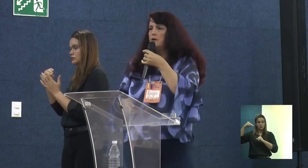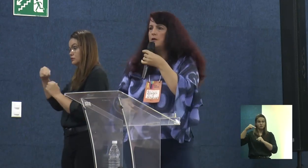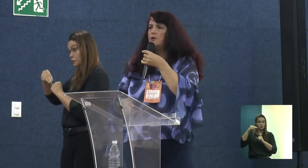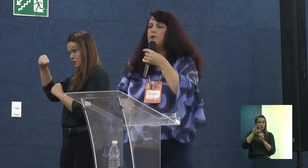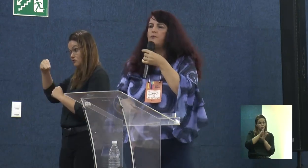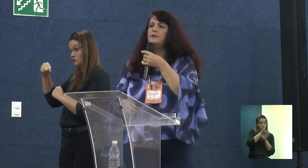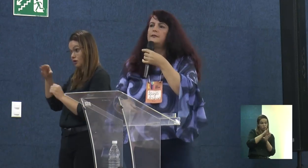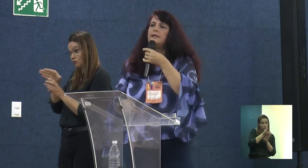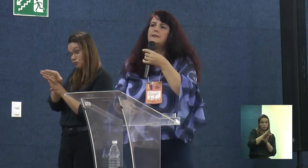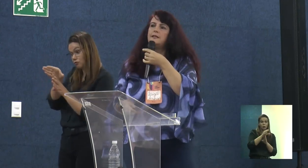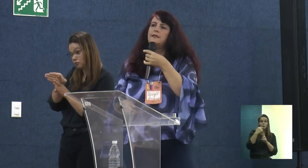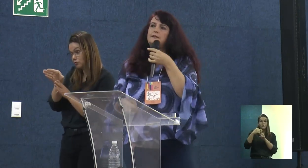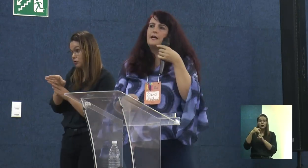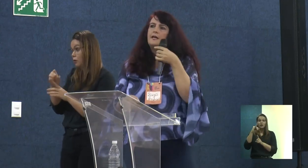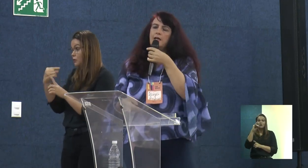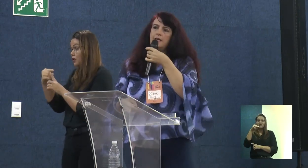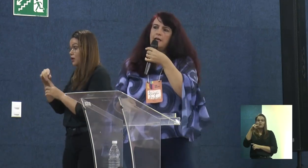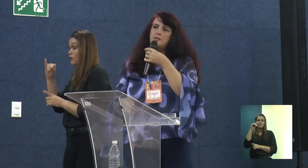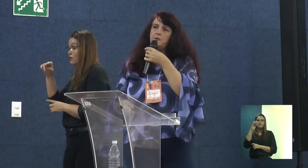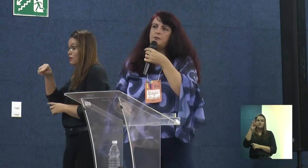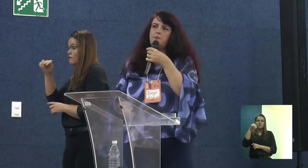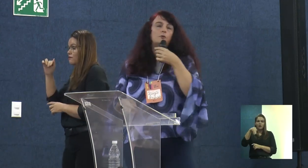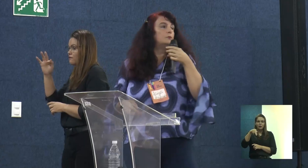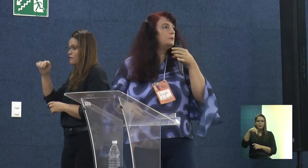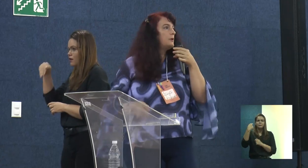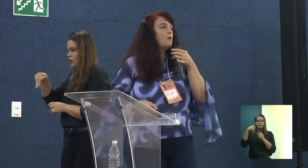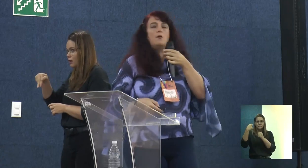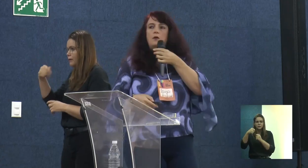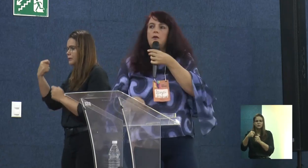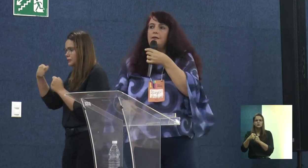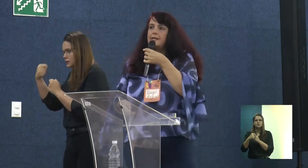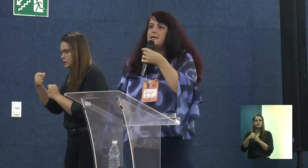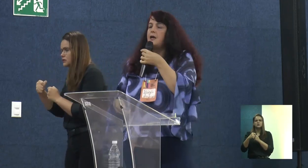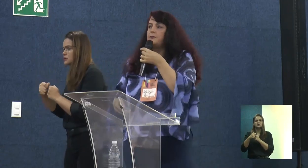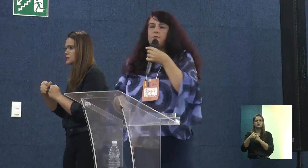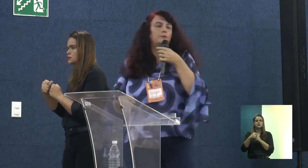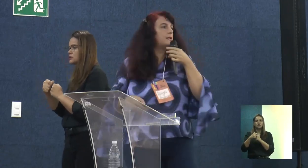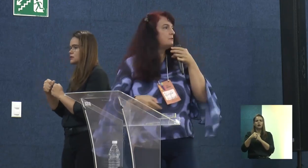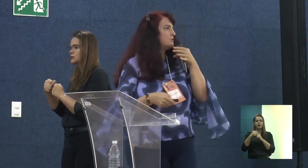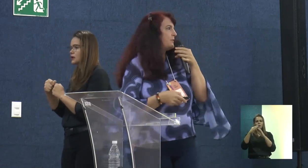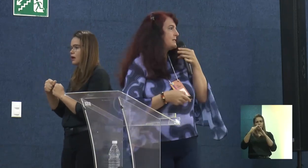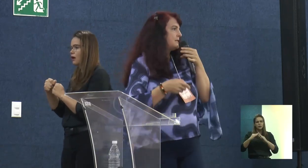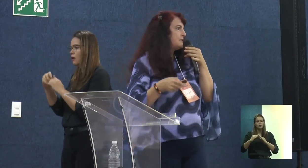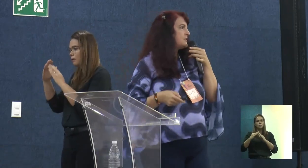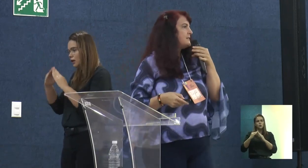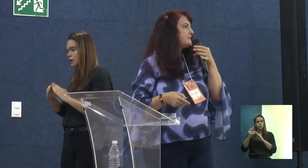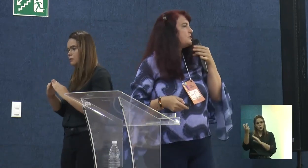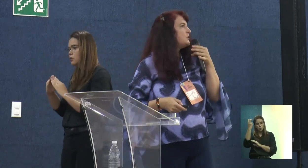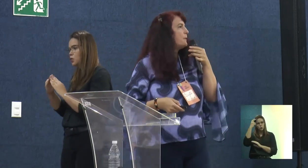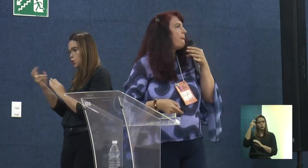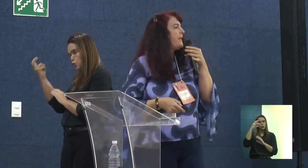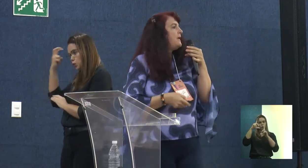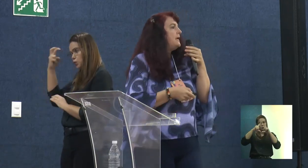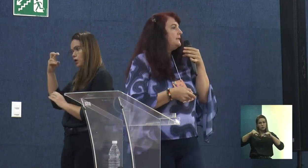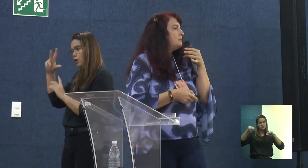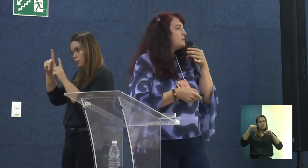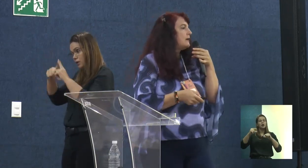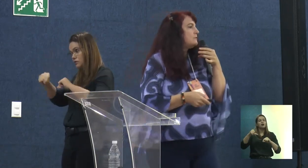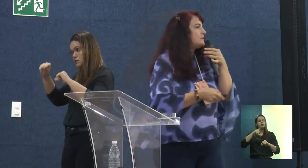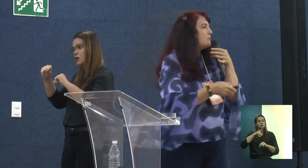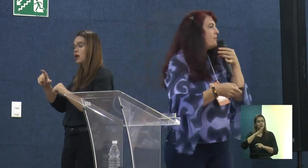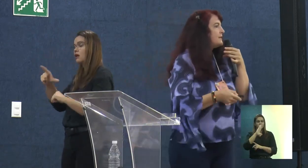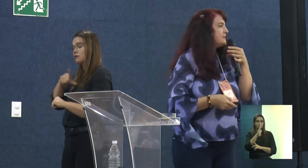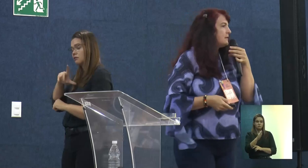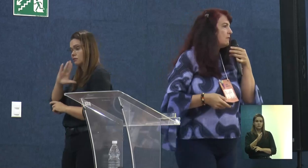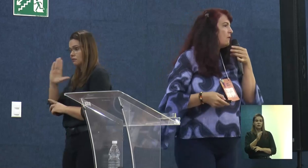atenção que o IFAM tem que decretar esse patrimônio cultural desde a época da Fundação de Brasília, que já existiu. Então,